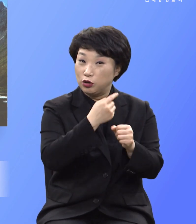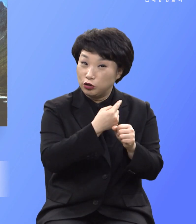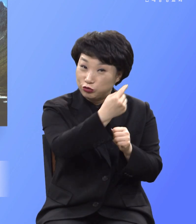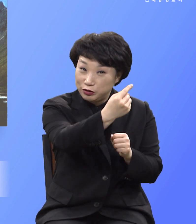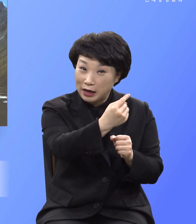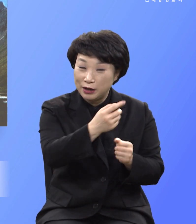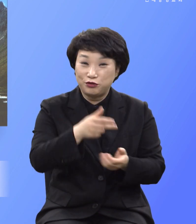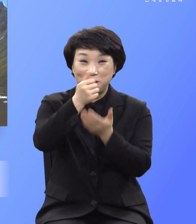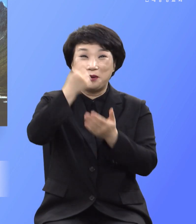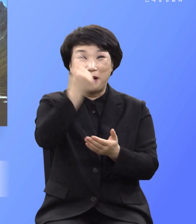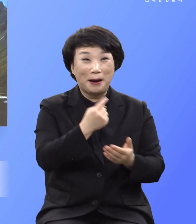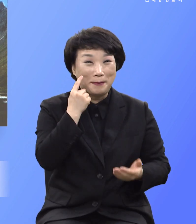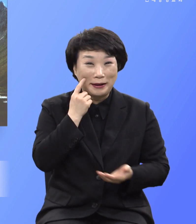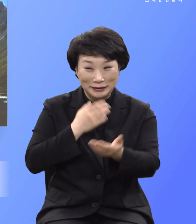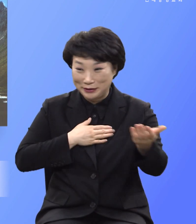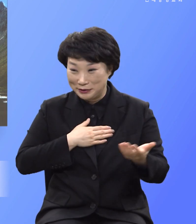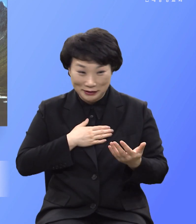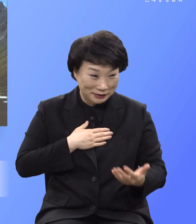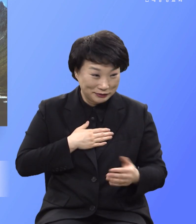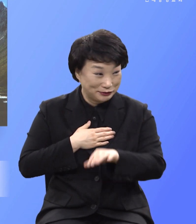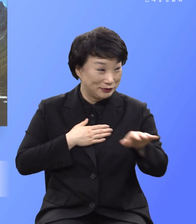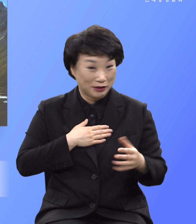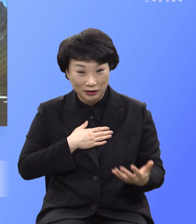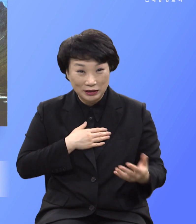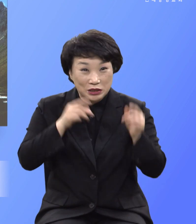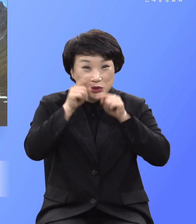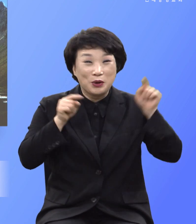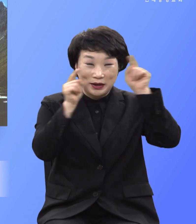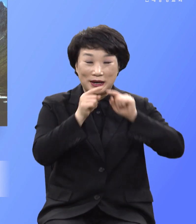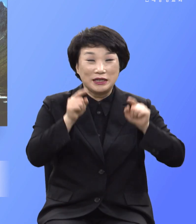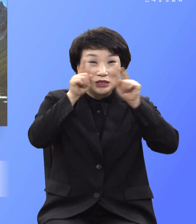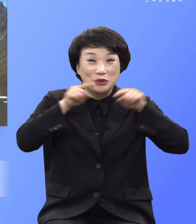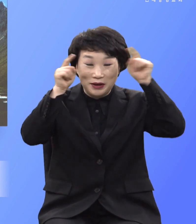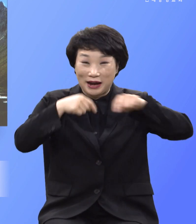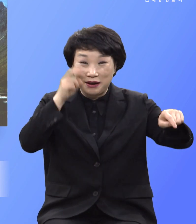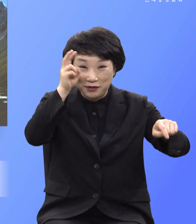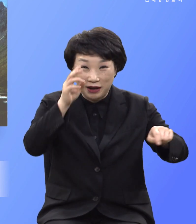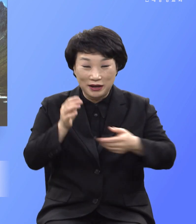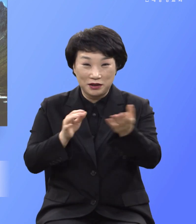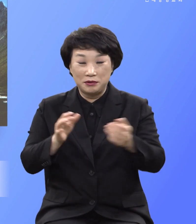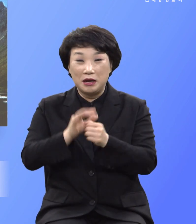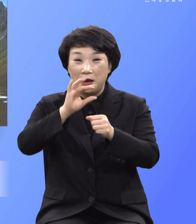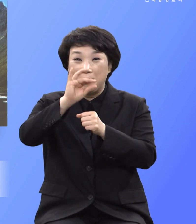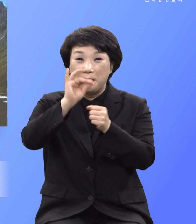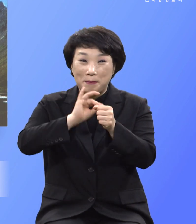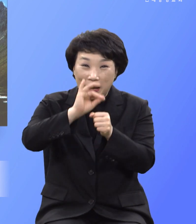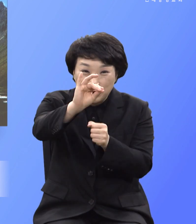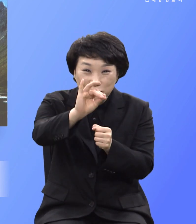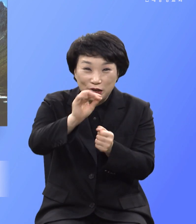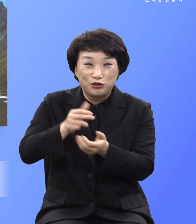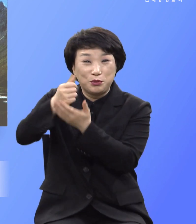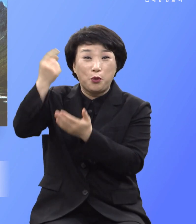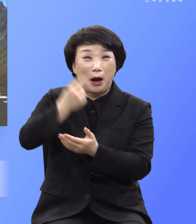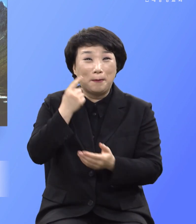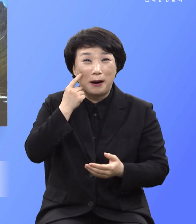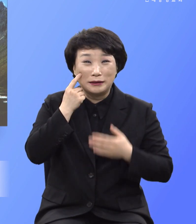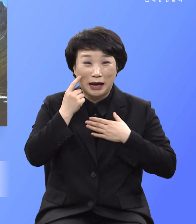여러분들은 지옥 가야 되잖아 백년 후에 주님이 오셨다면 지옥 가야 되잖아 왜 지옥 가야 되느냐